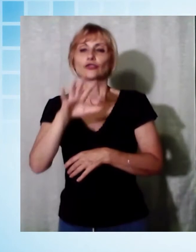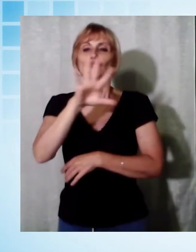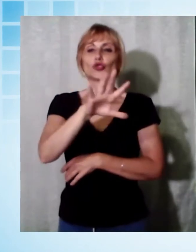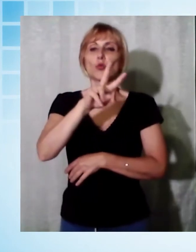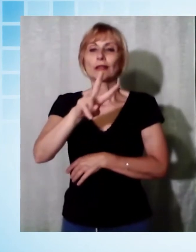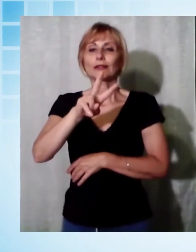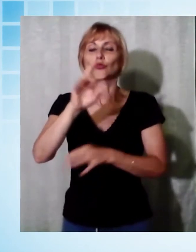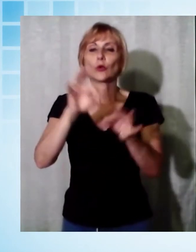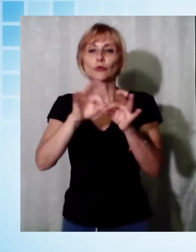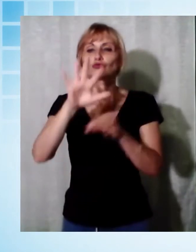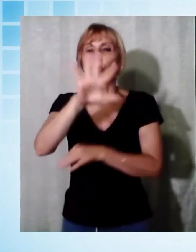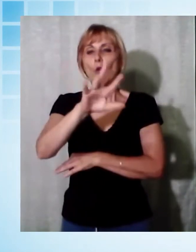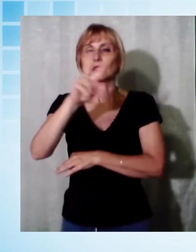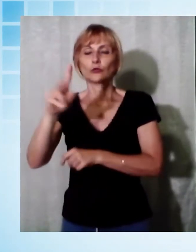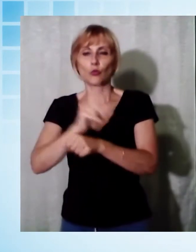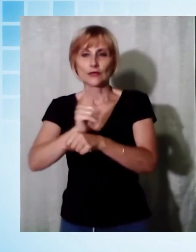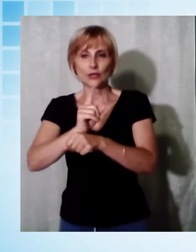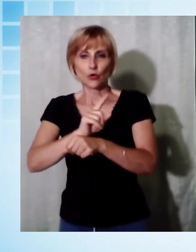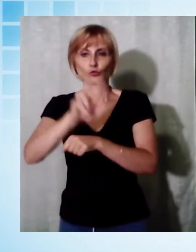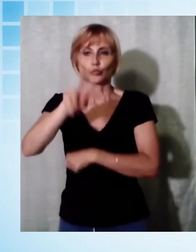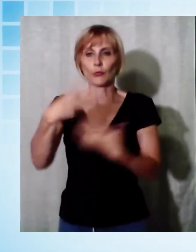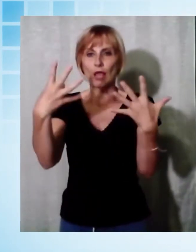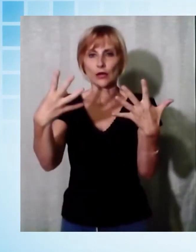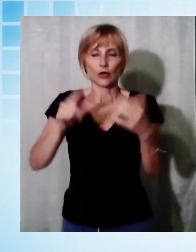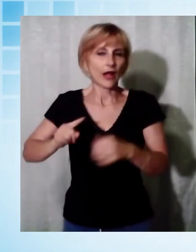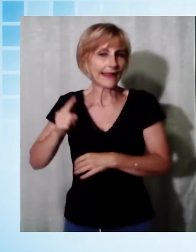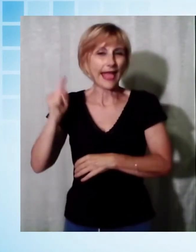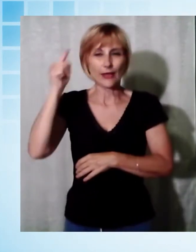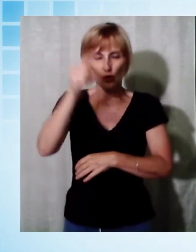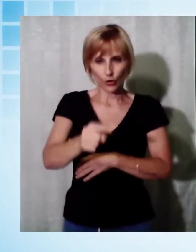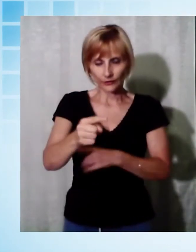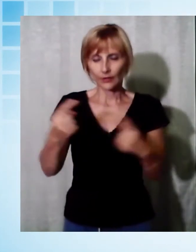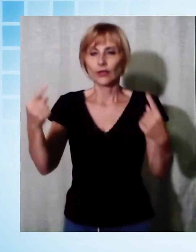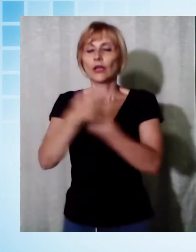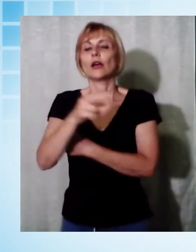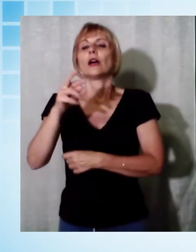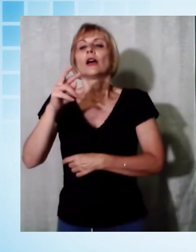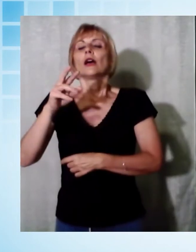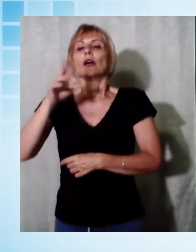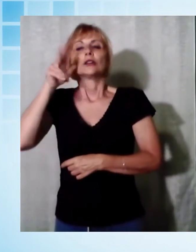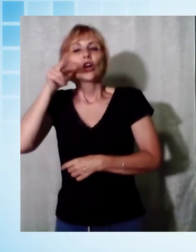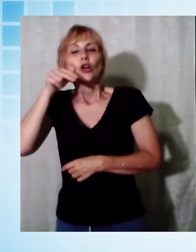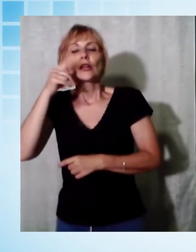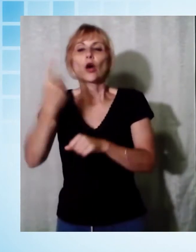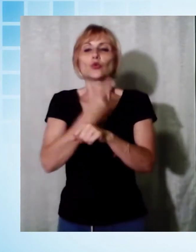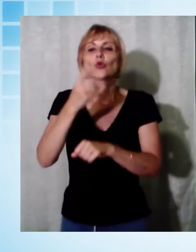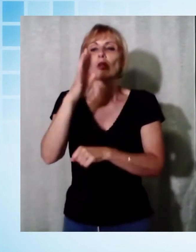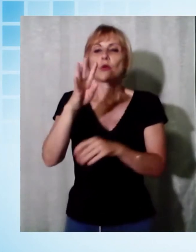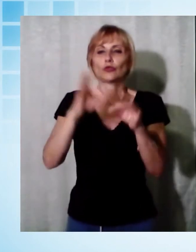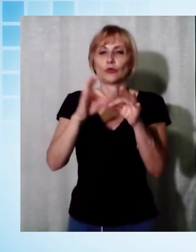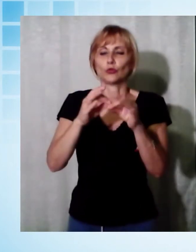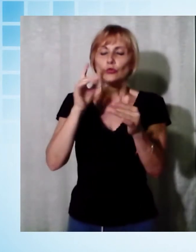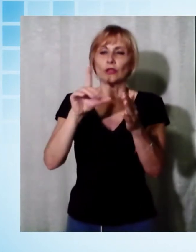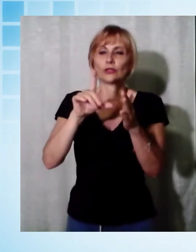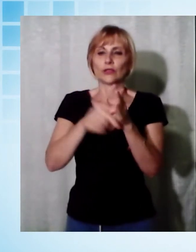secondi, stabilito nel 2009. Quello femminile appartiene invece a Romina Sedoni in un'ora 4 minuti e risale al 2005. Infine, la